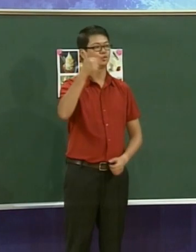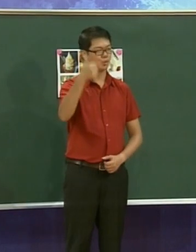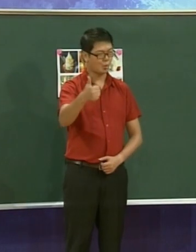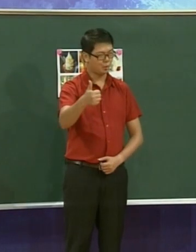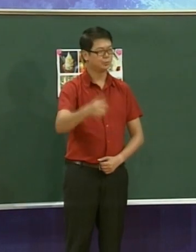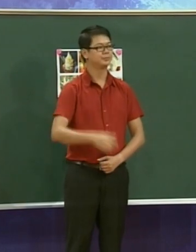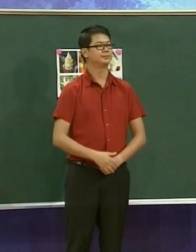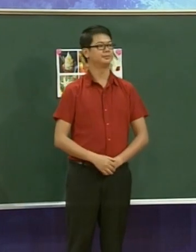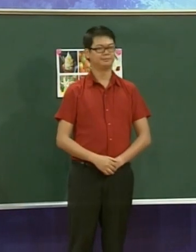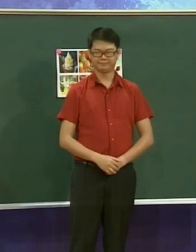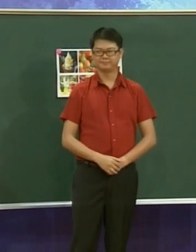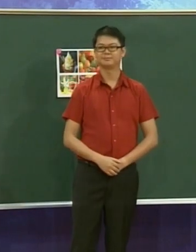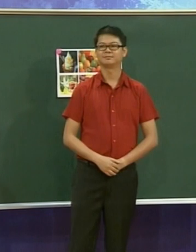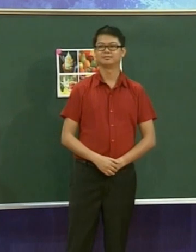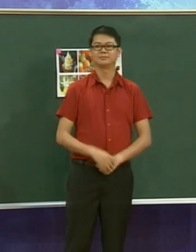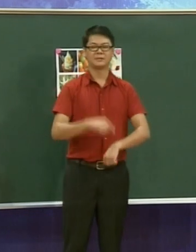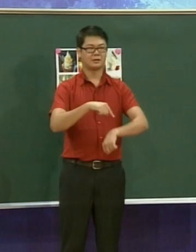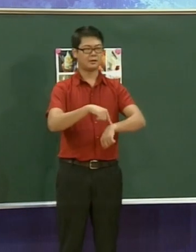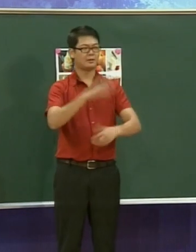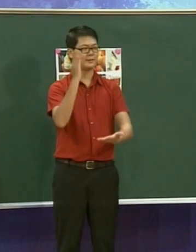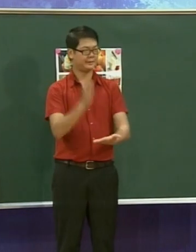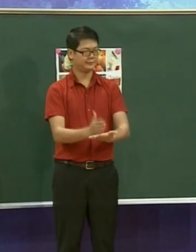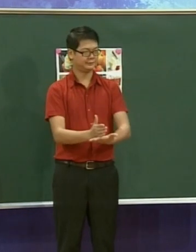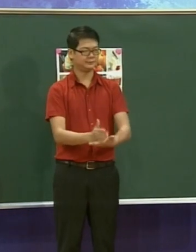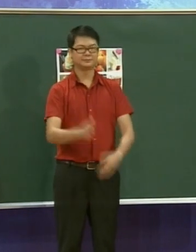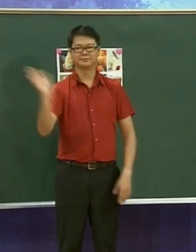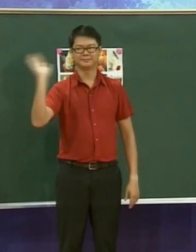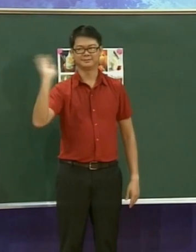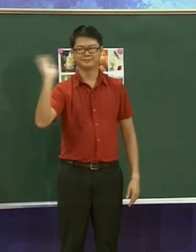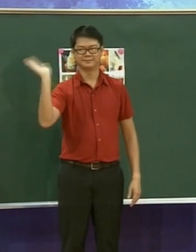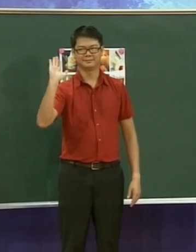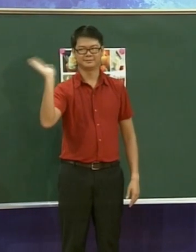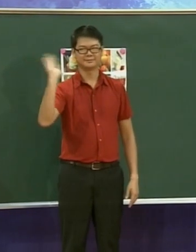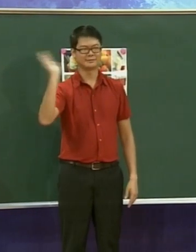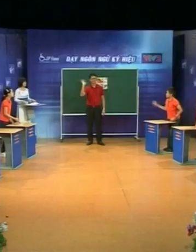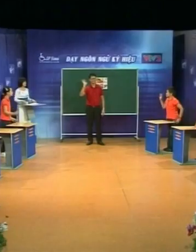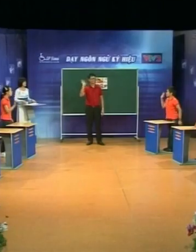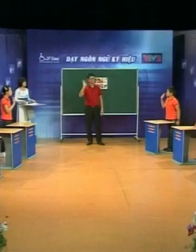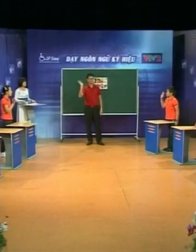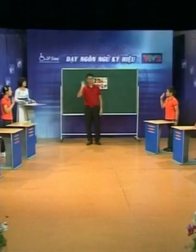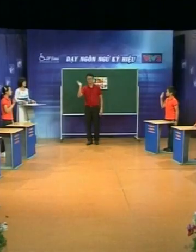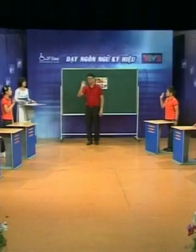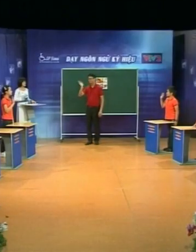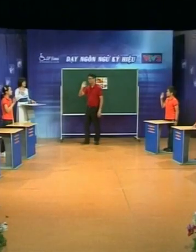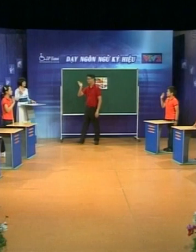Hôm nay các em đã thực hành mẫu câu giao tiếp rất là tốt rồi Bà học của chúng ta đến đây tạm dừng rồi Chào tạm biệt tất cả các em